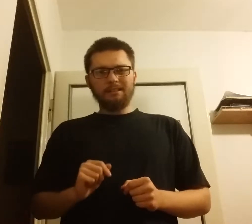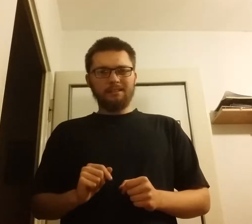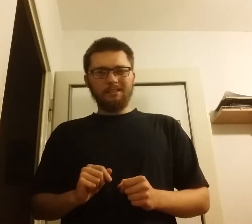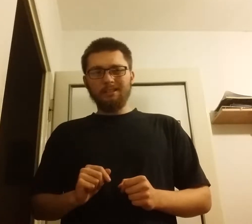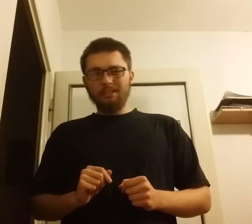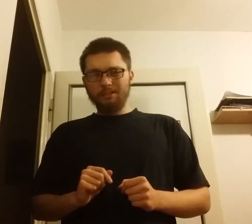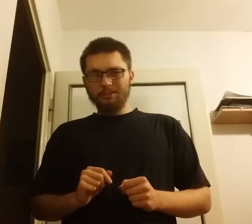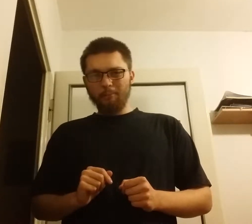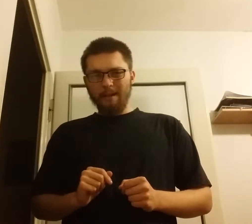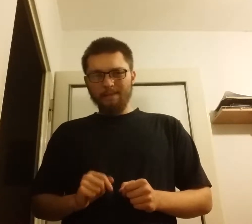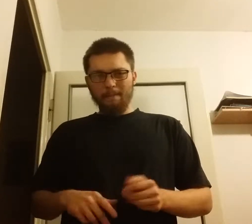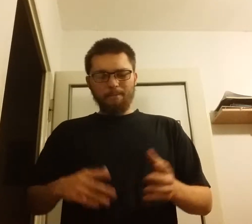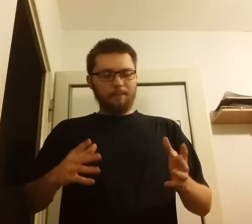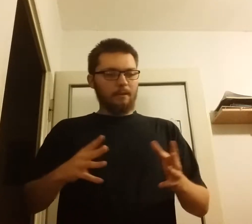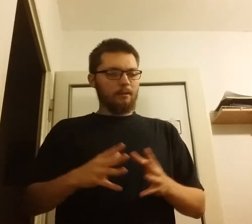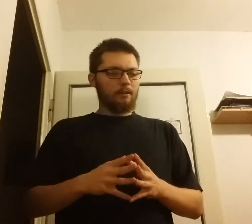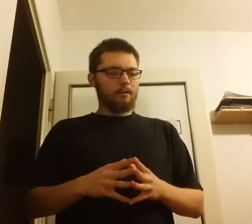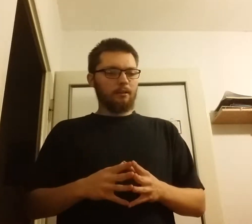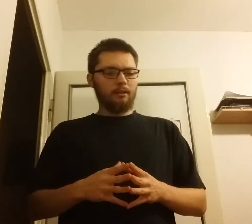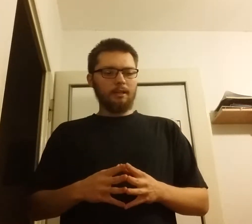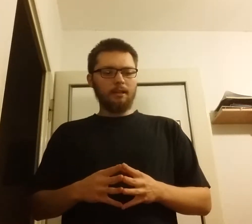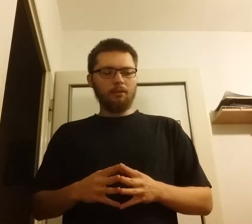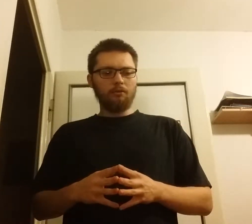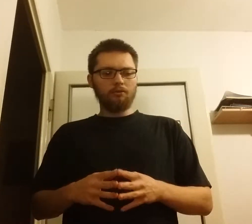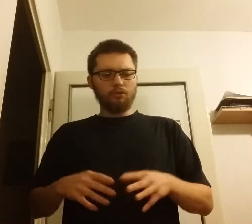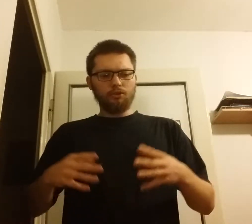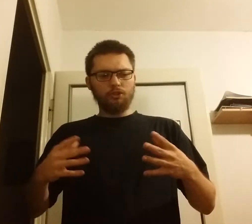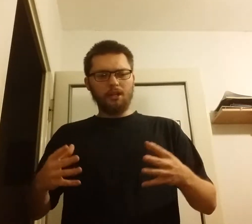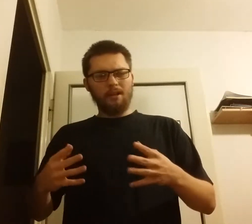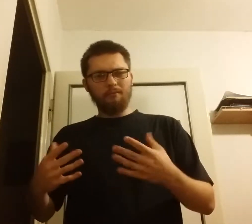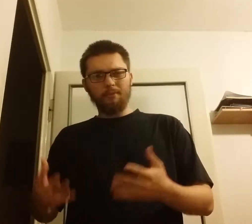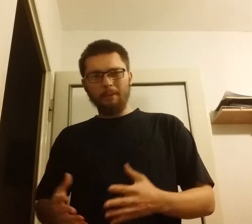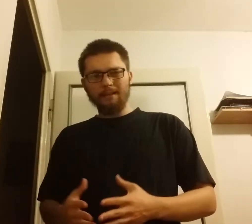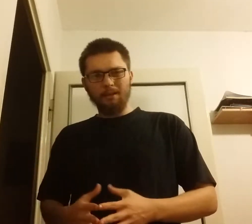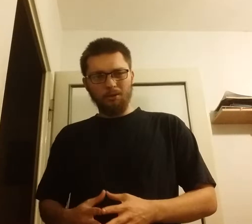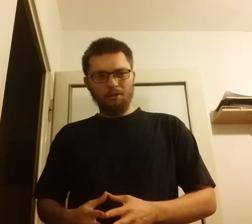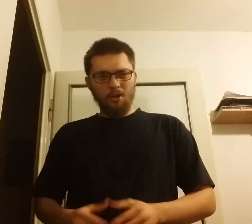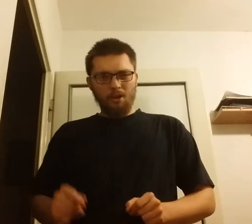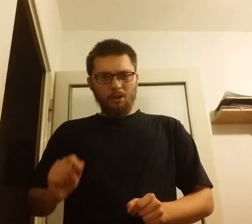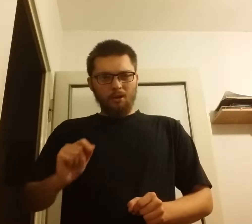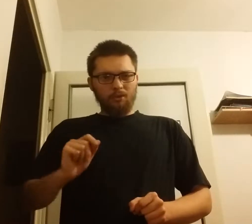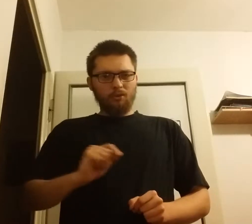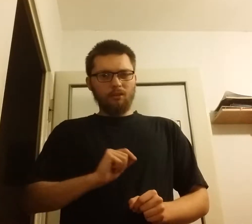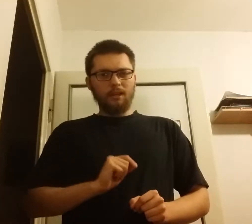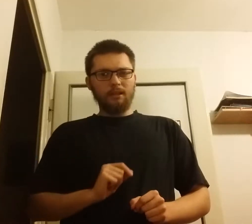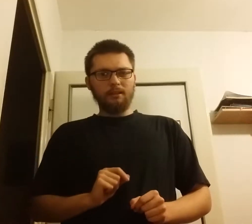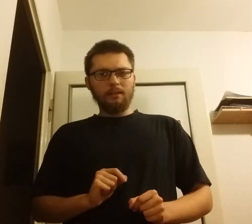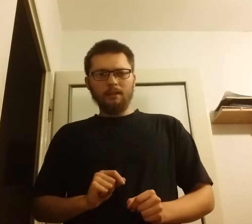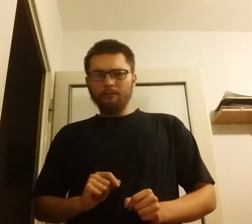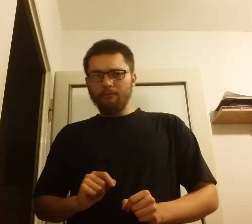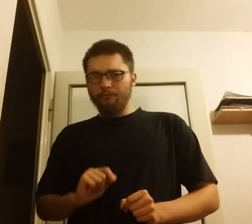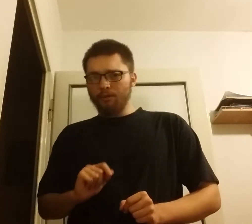listopada. Jako, że wypada on konkretnie w